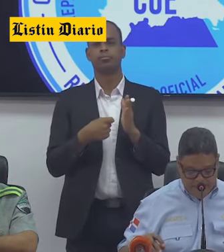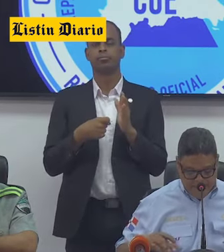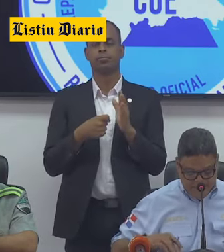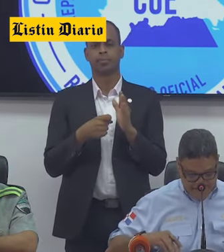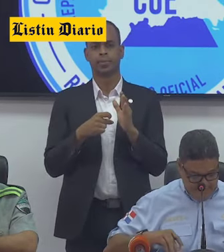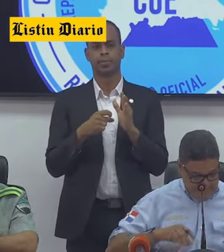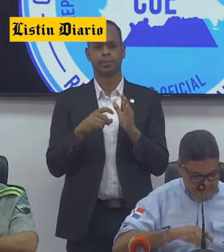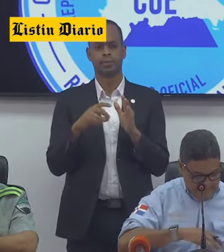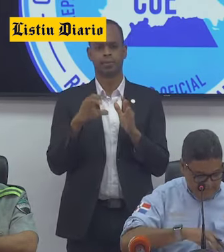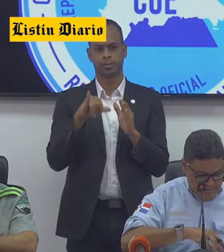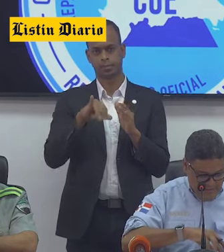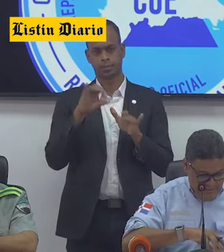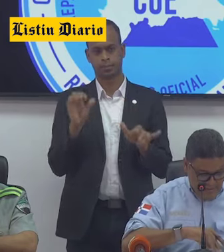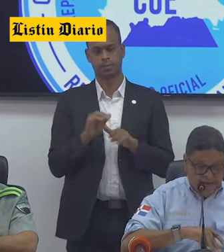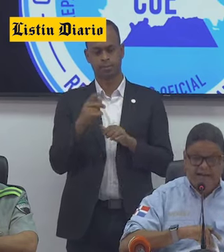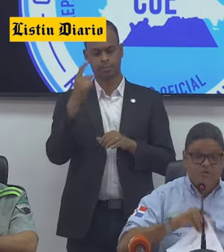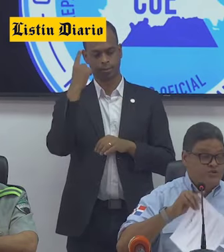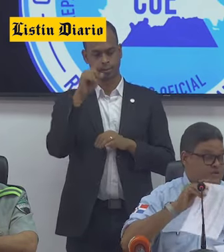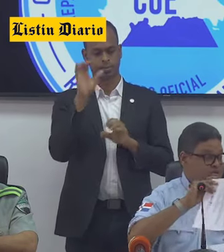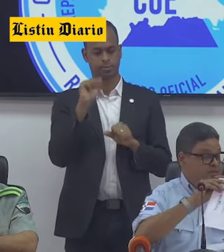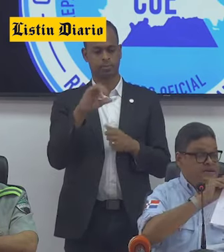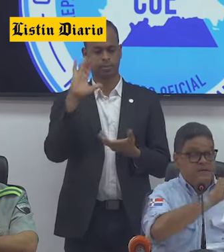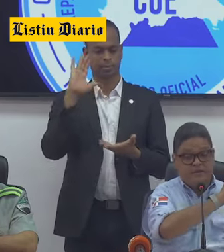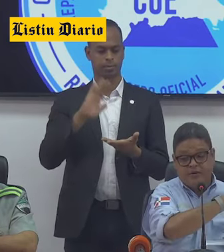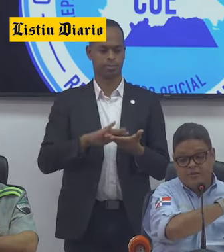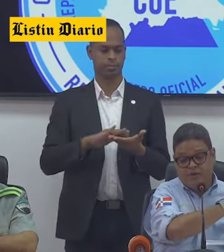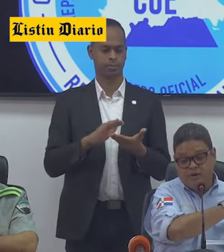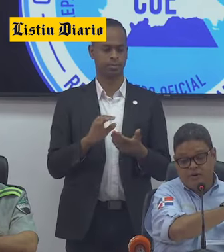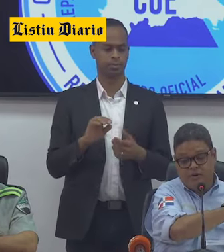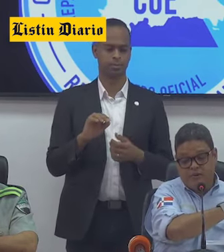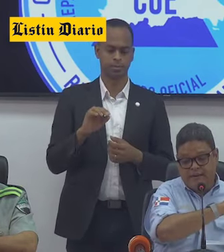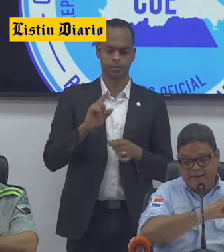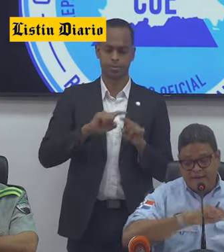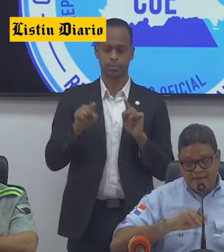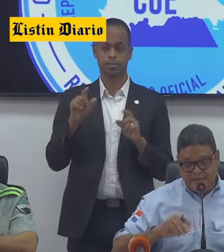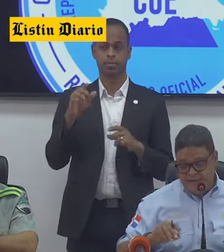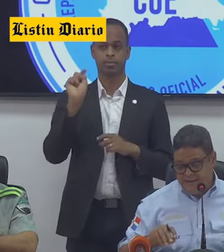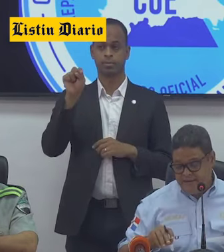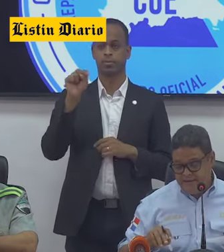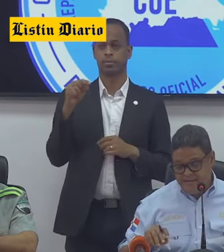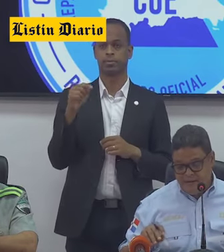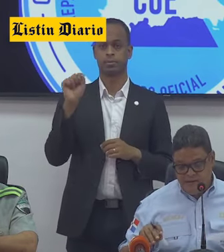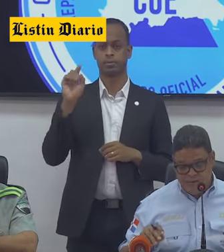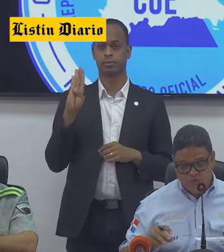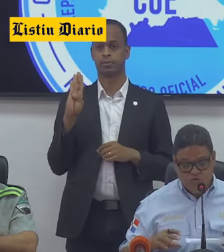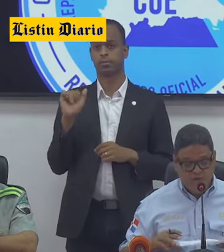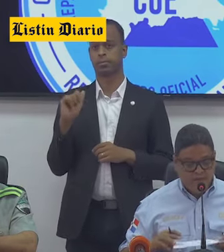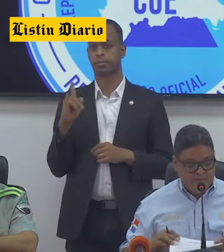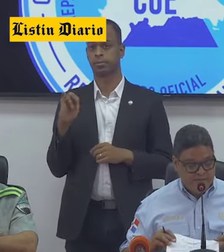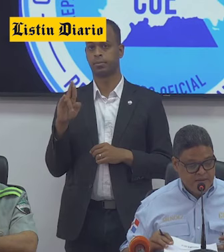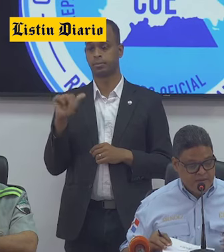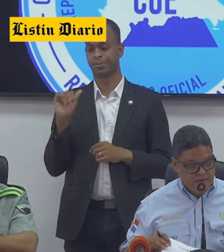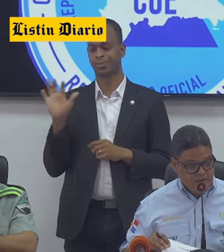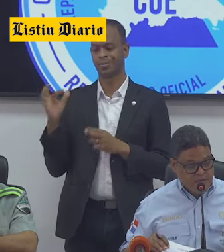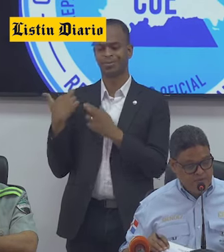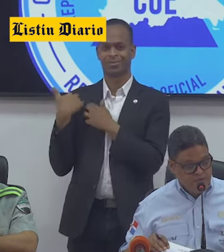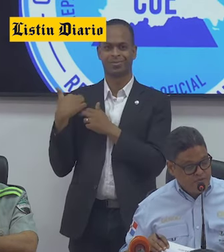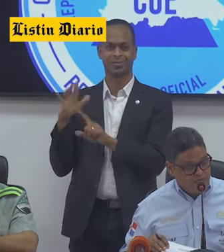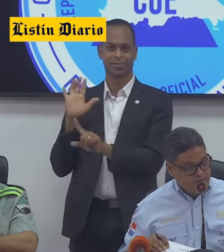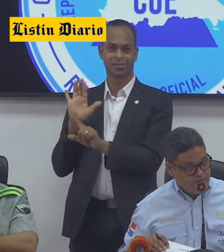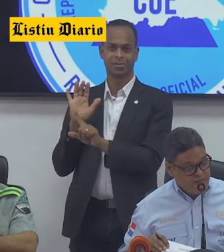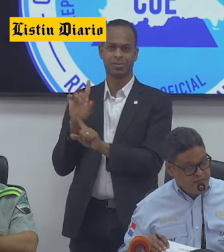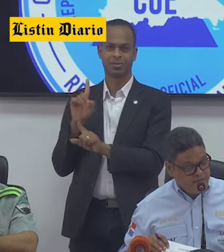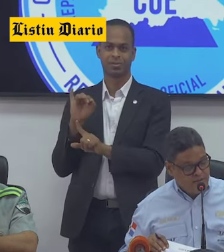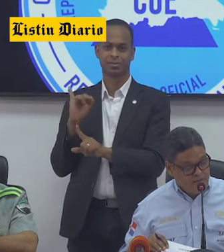reducir, pero el comandante Valdera que está aquí, para yo no usurpar lo que es la